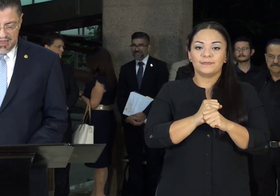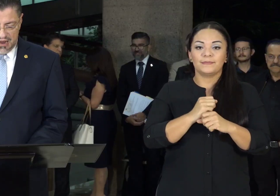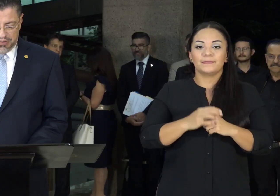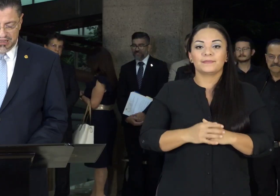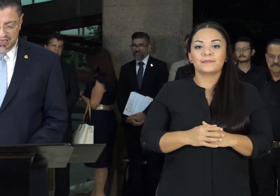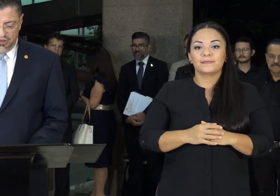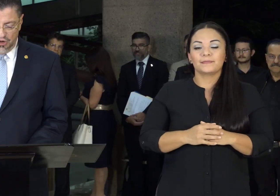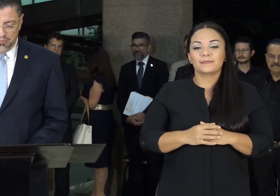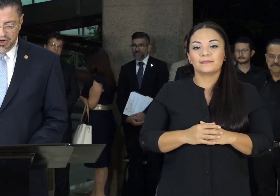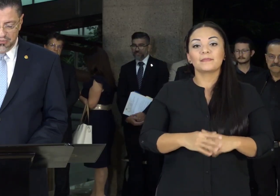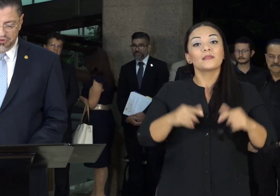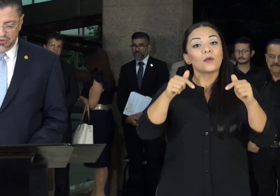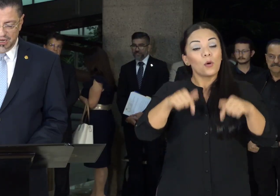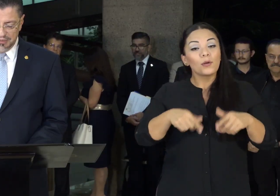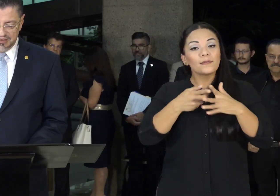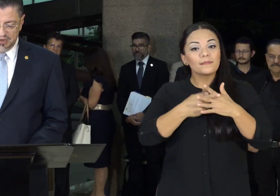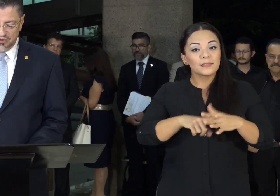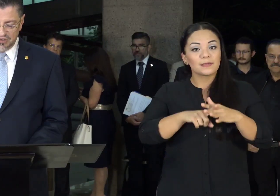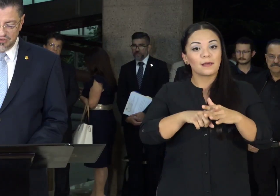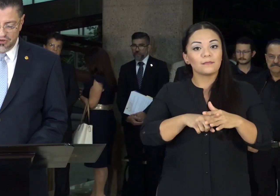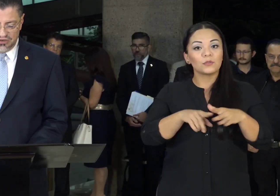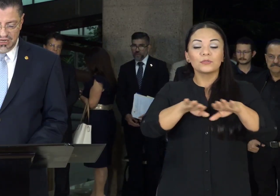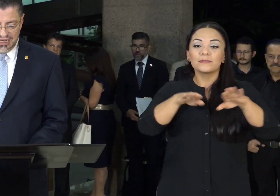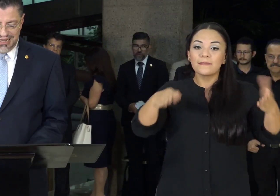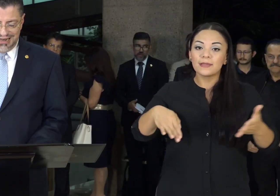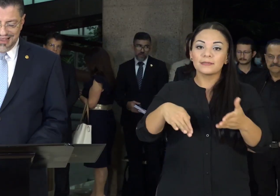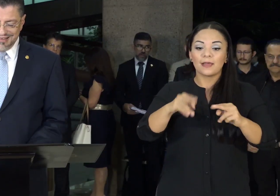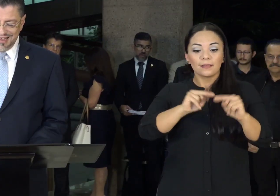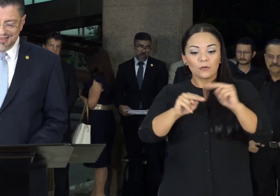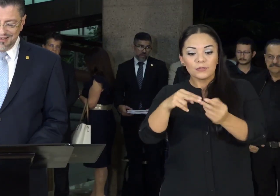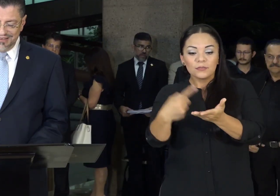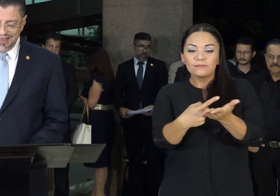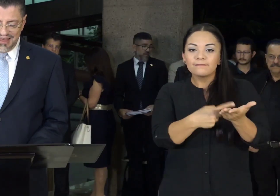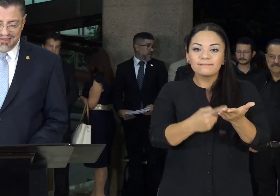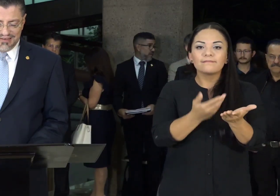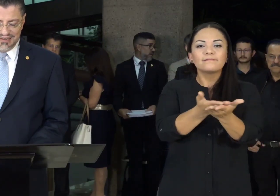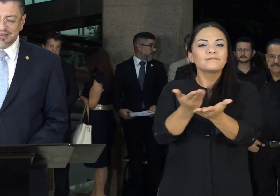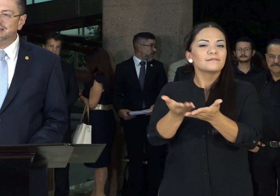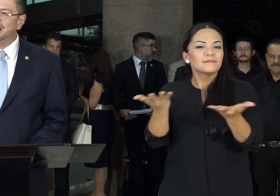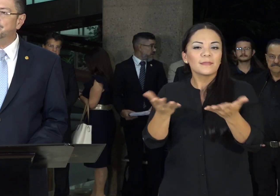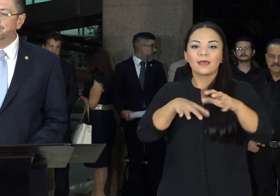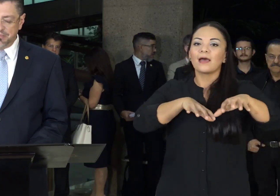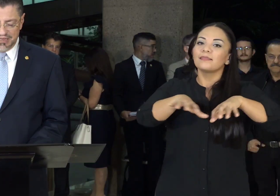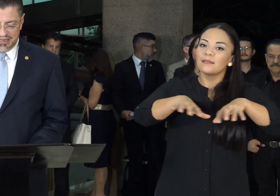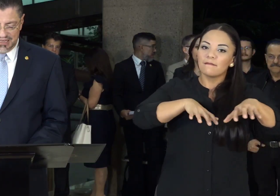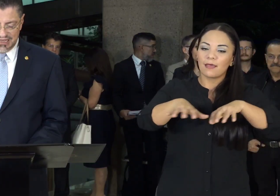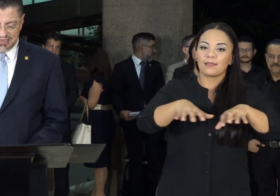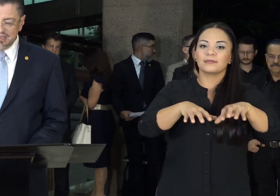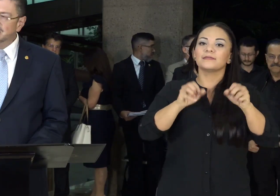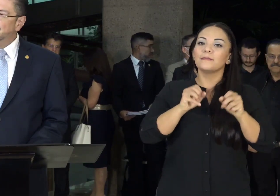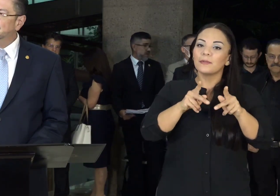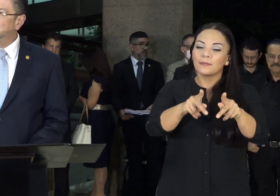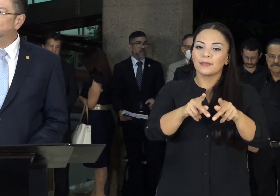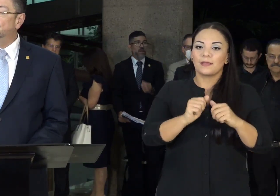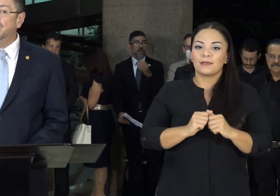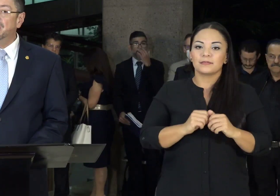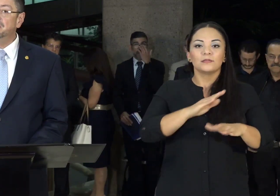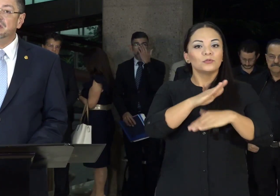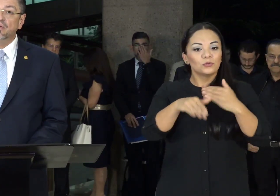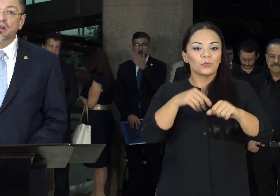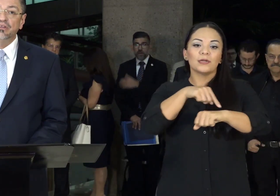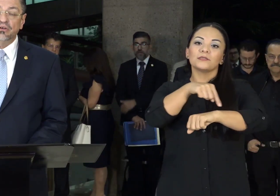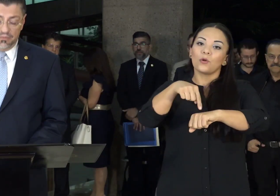A partir de hoy ponemos sobre la mesa de negociación las actividades en las que estarán permitidas estas